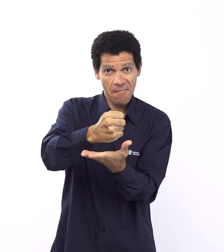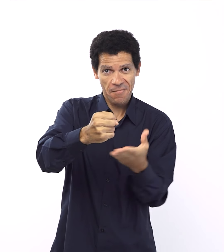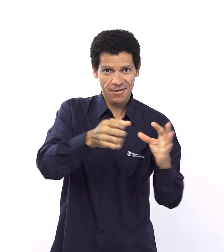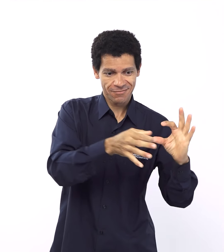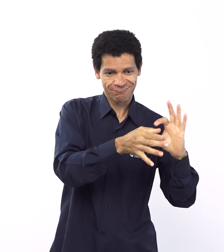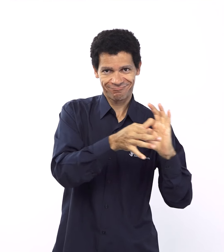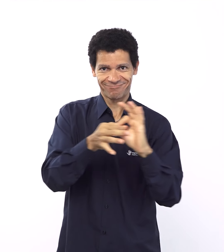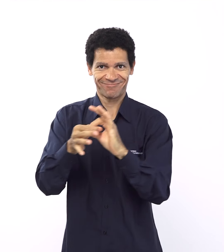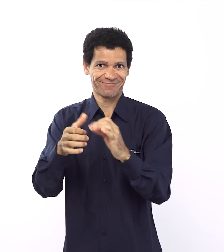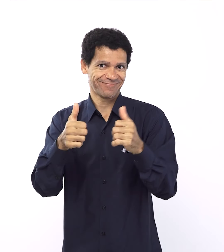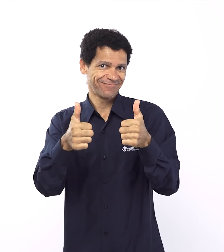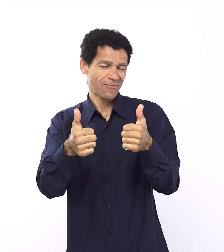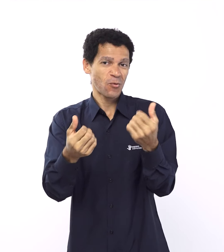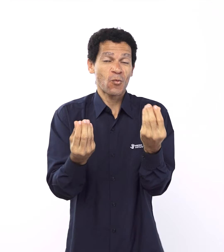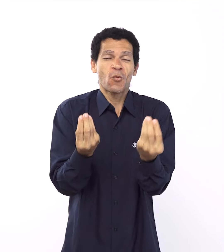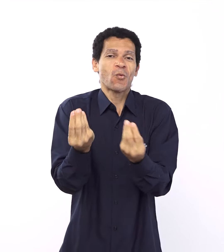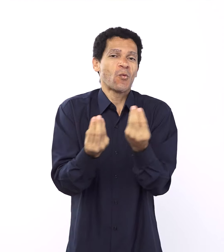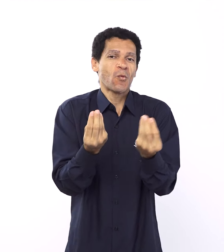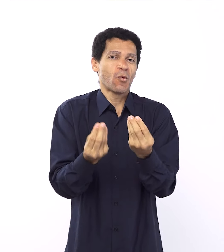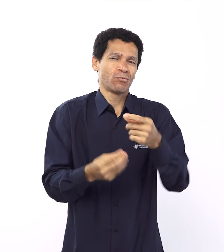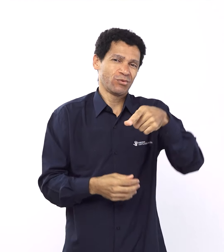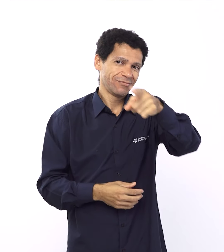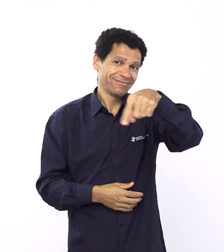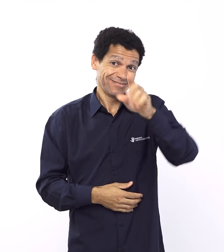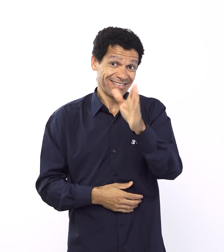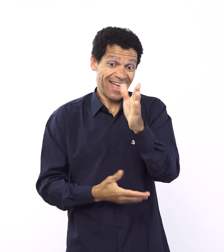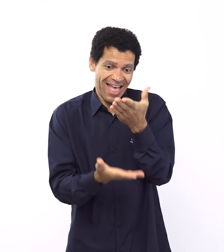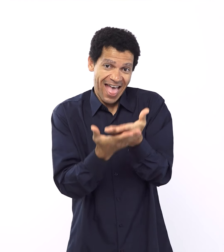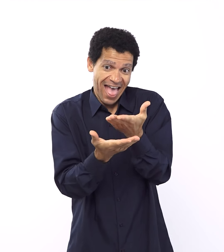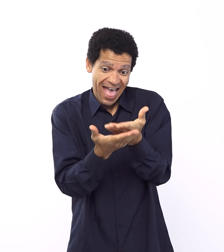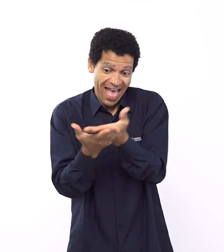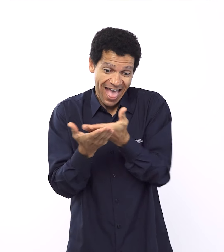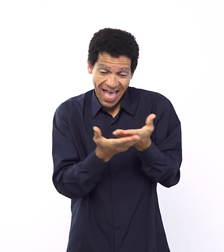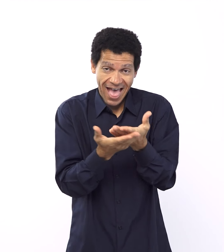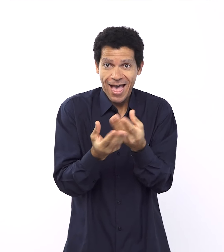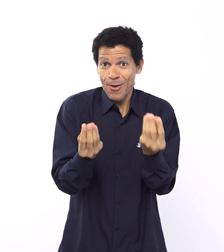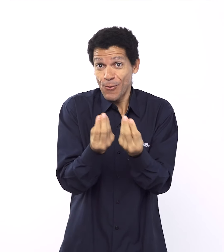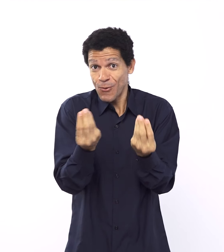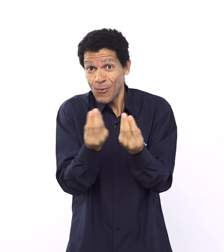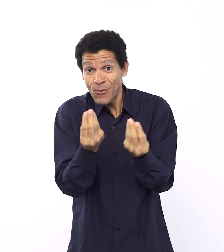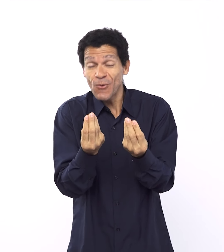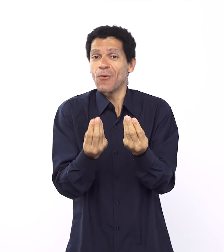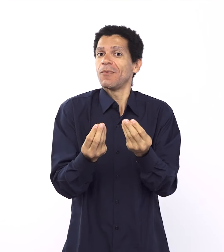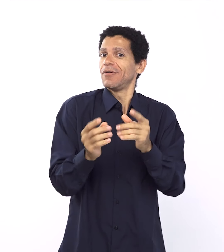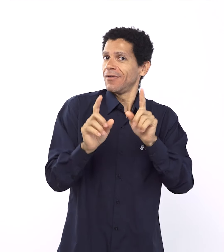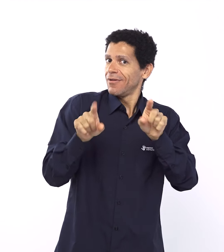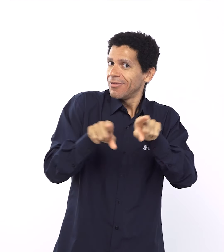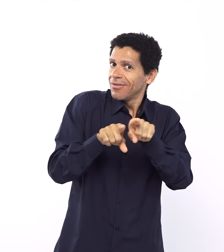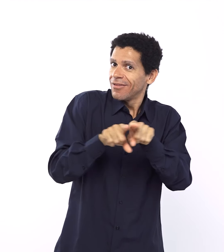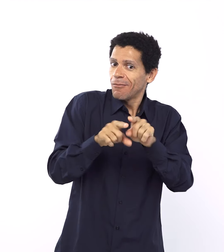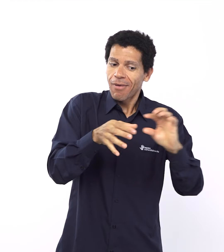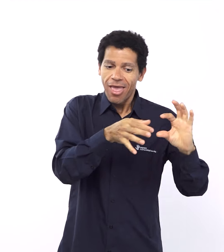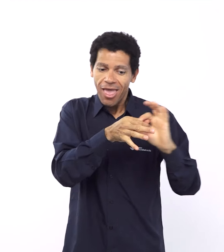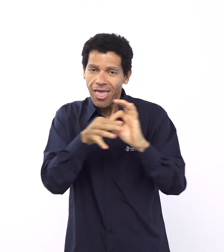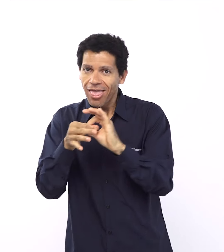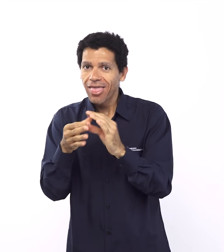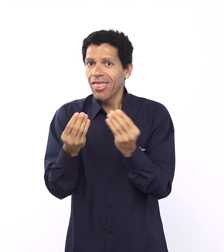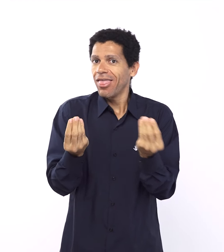testamento, sobre as alianças, né? E logo no início, na introdução dessa lição, ela propõe para a gente algumas